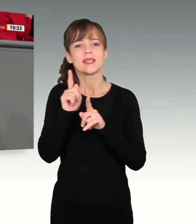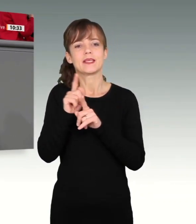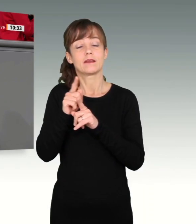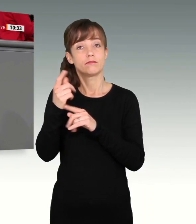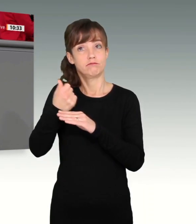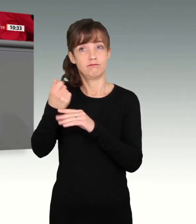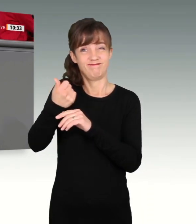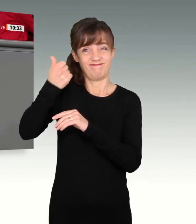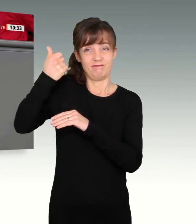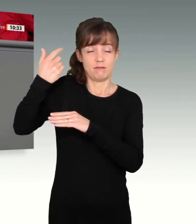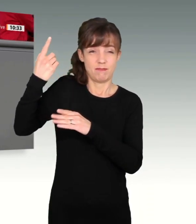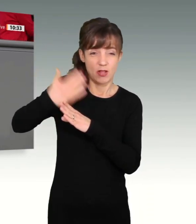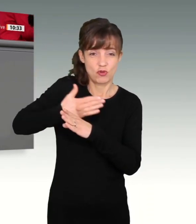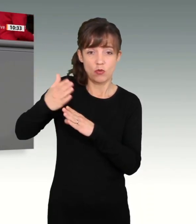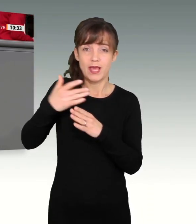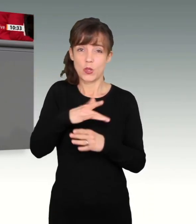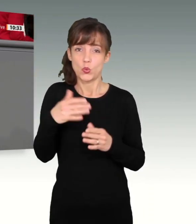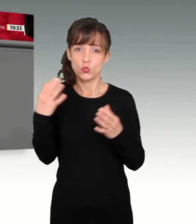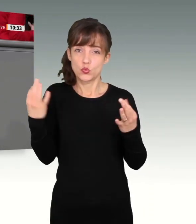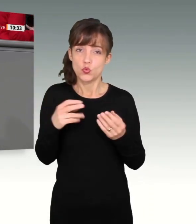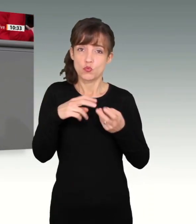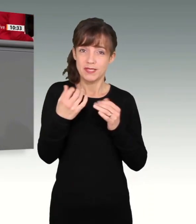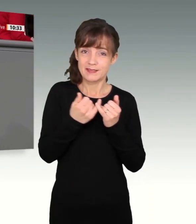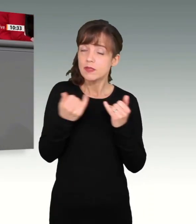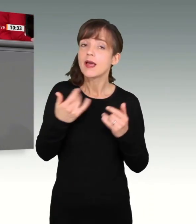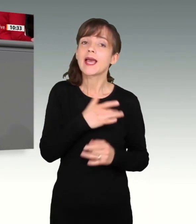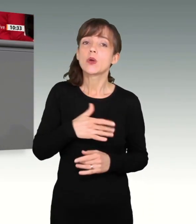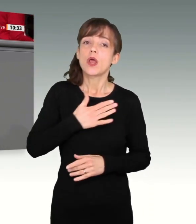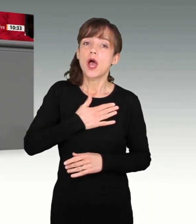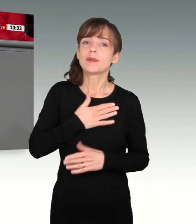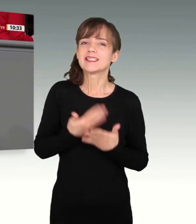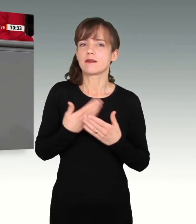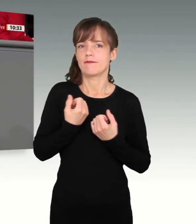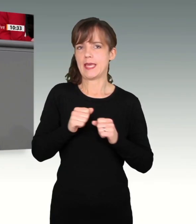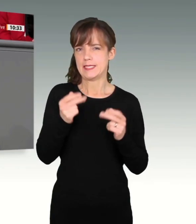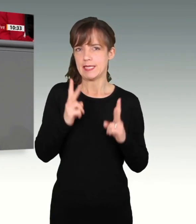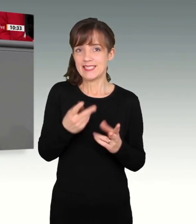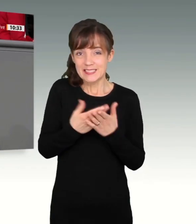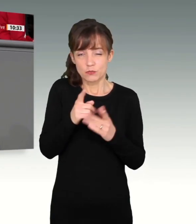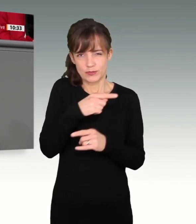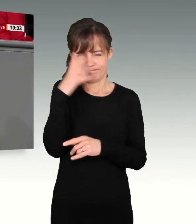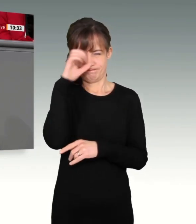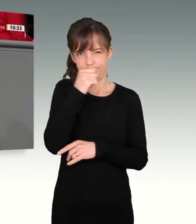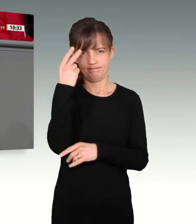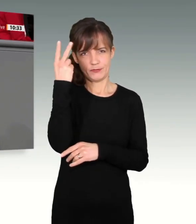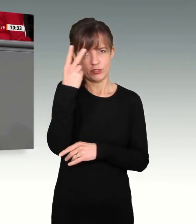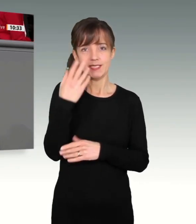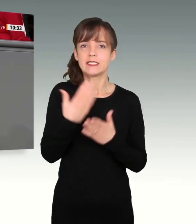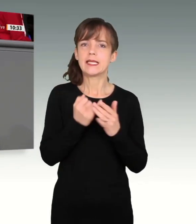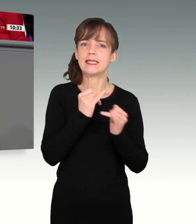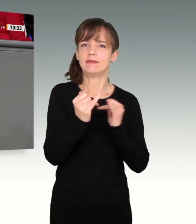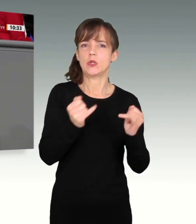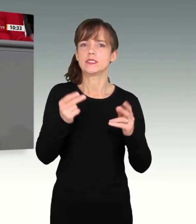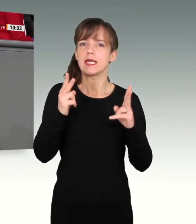Das Recht, eine Religion zu haben, ist ein Freiheitsrecht. Und so muss es auch verstanden werden. Es ist ein individuelles Recht